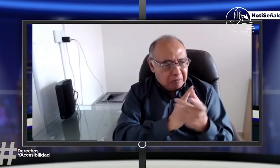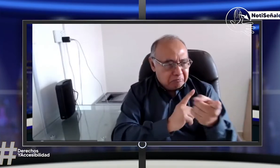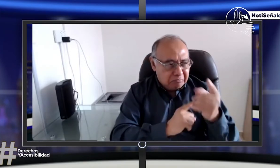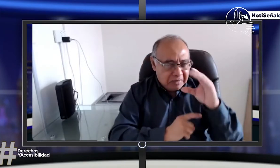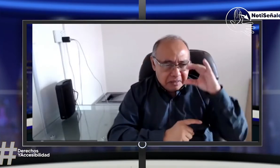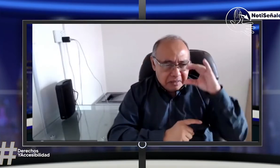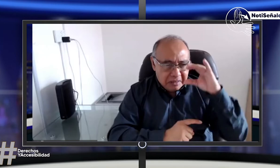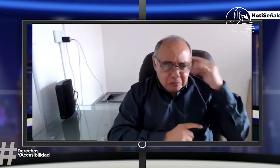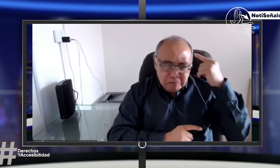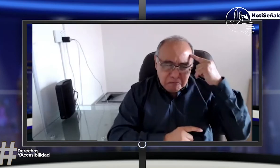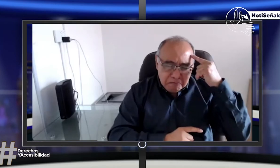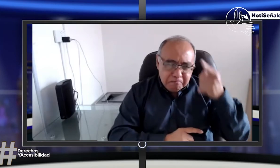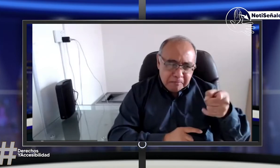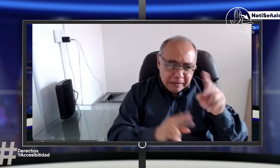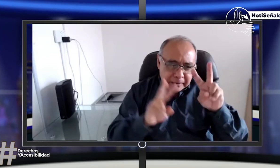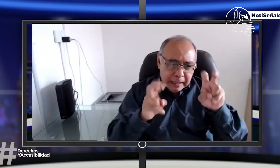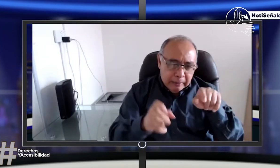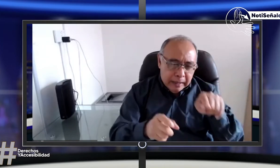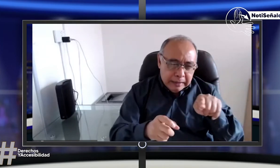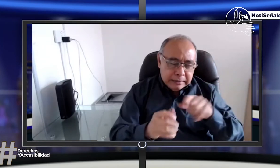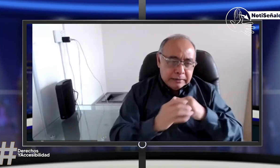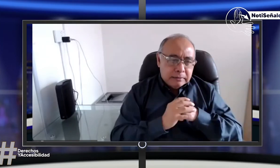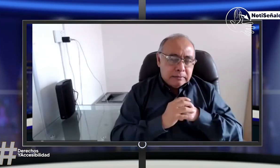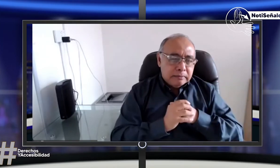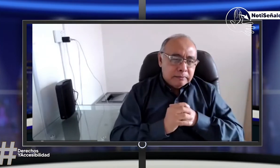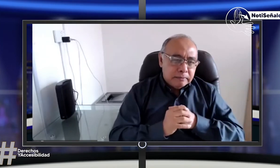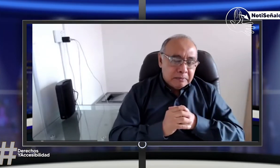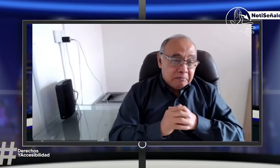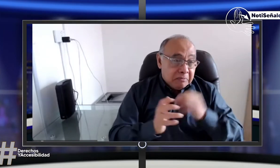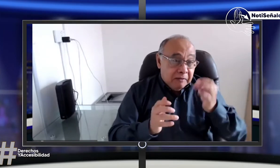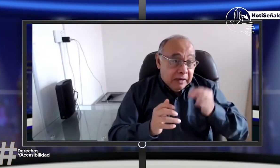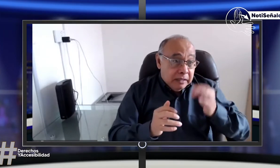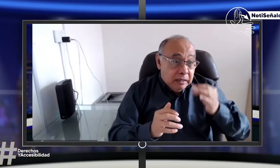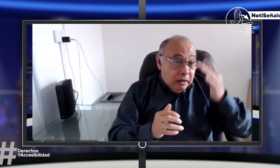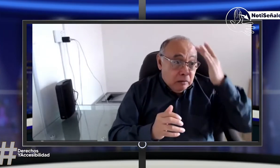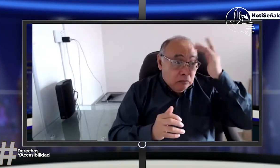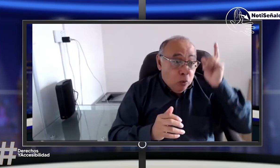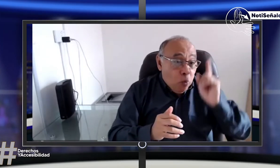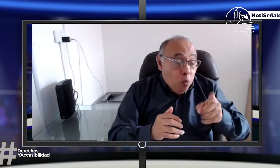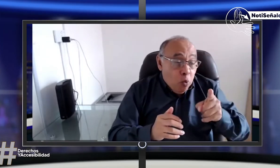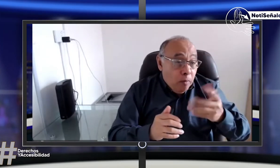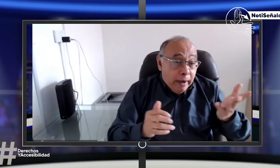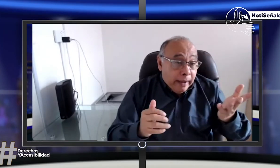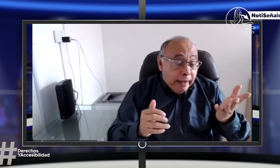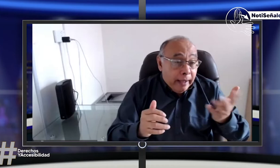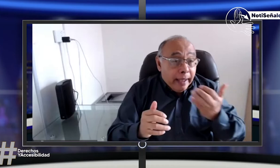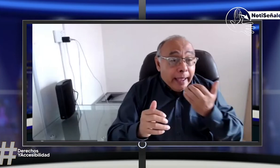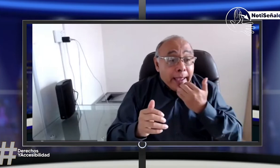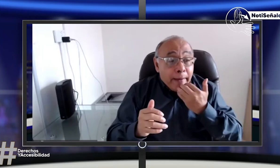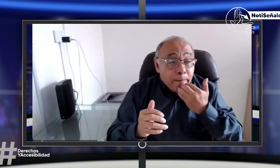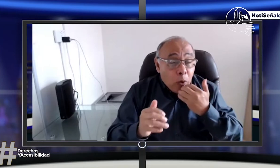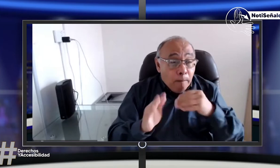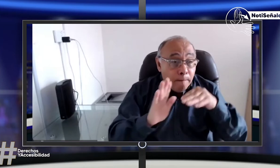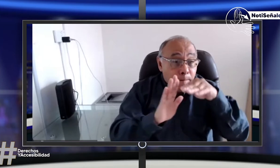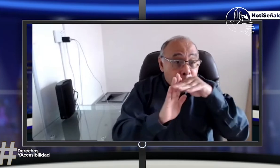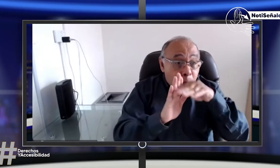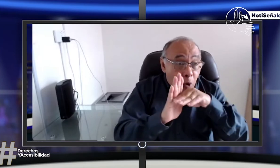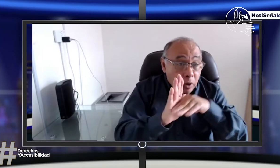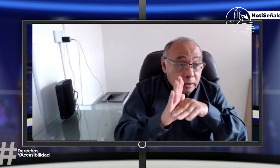también debe incluir el tema de la educación para los sordos, ¿no? Bilingüe bicultural. No sé qué piensas tú, Diego, al respecto. Porque es que lo que